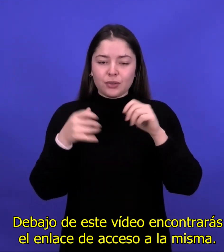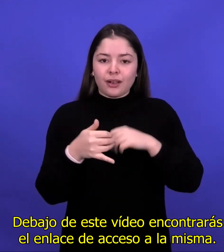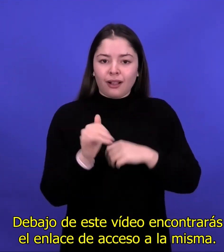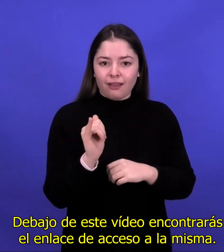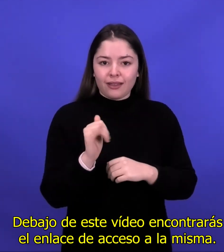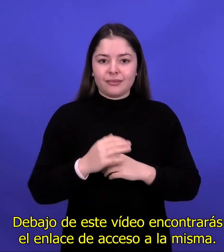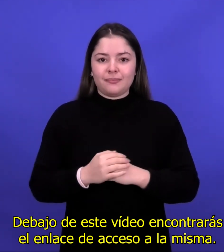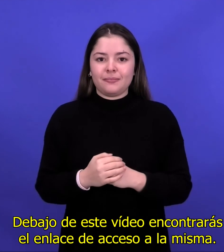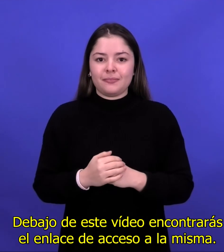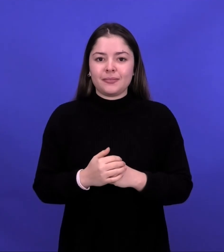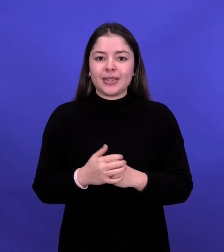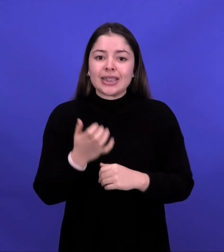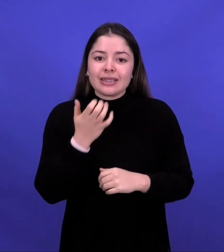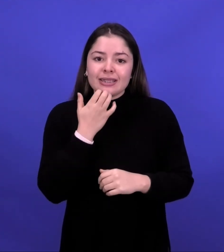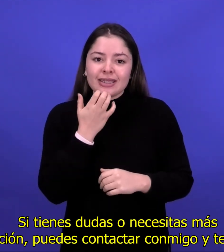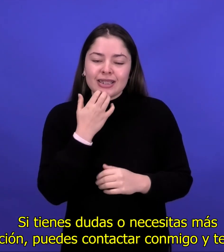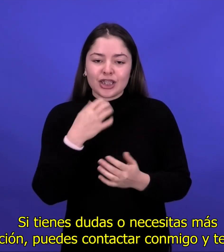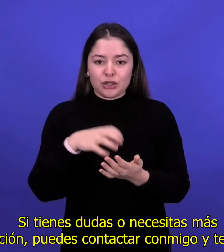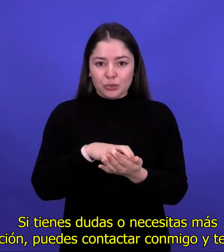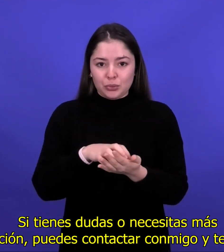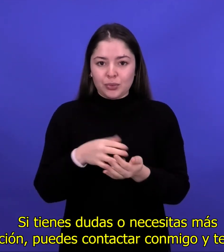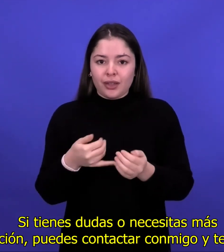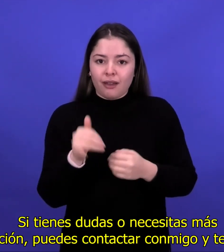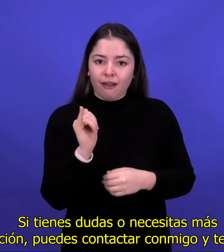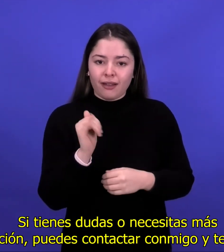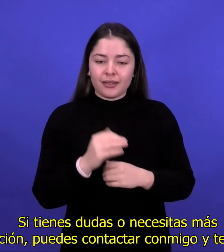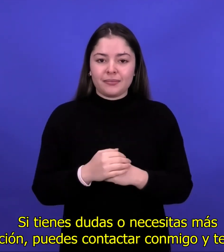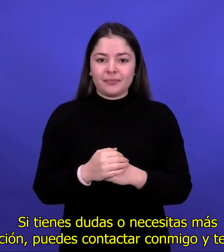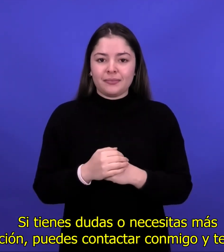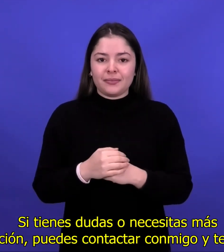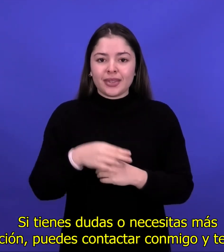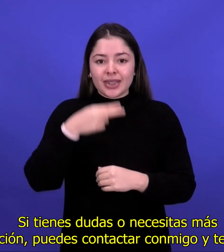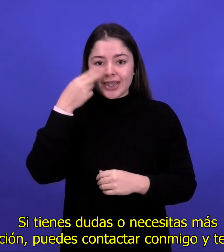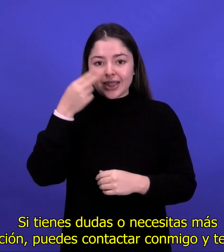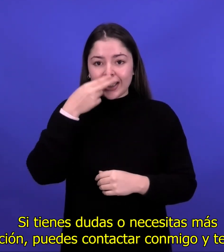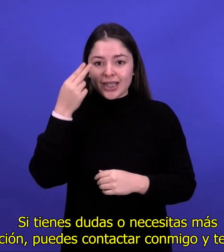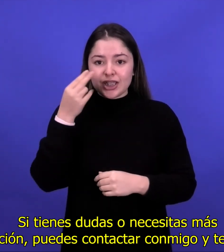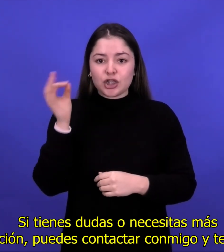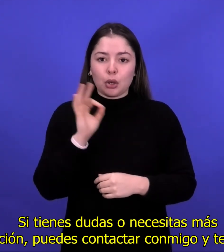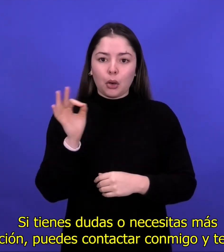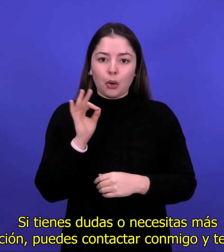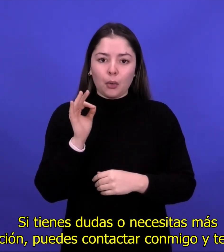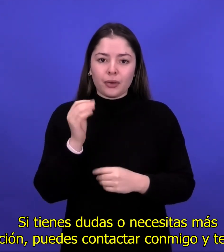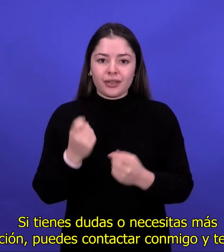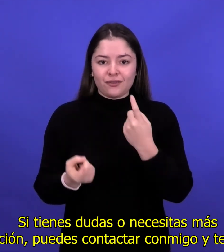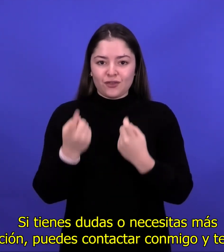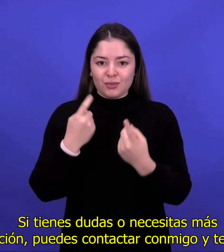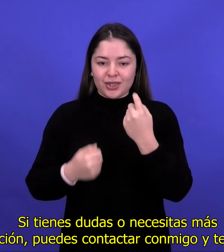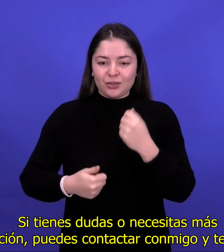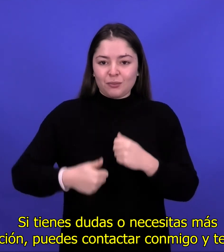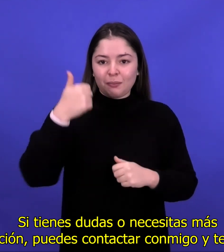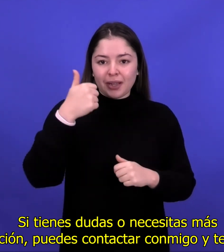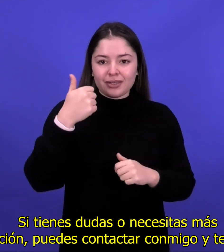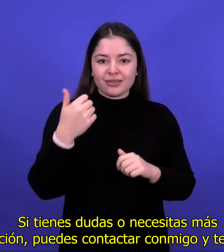Si tienes dudas o necesitas más información, puedes contactar conmigo y te ayudaré.